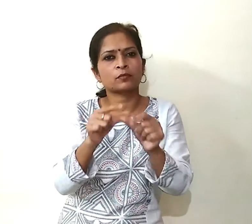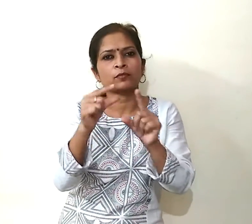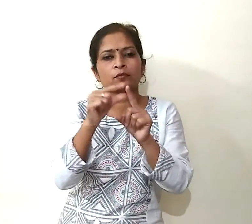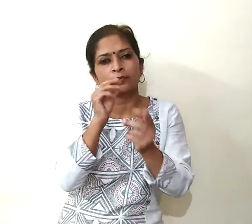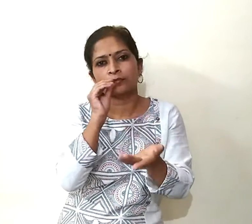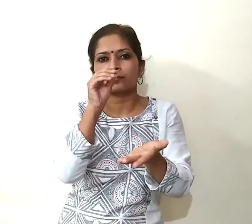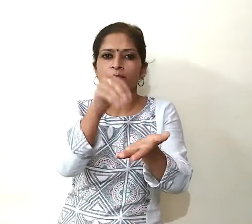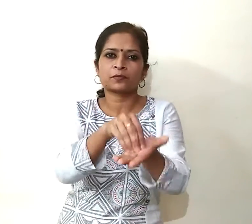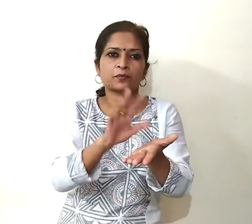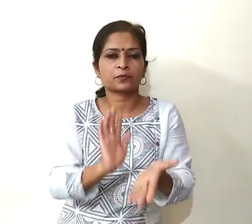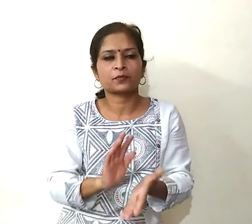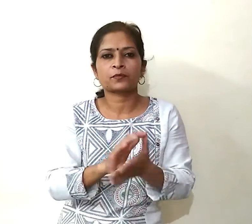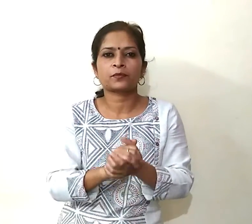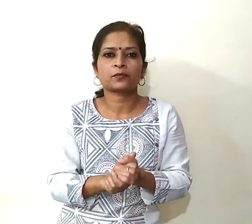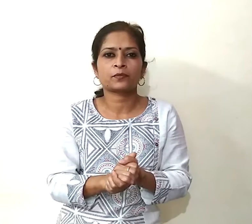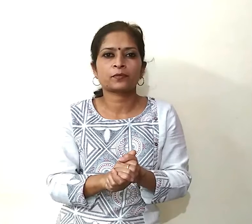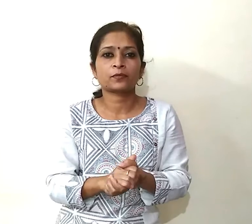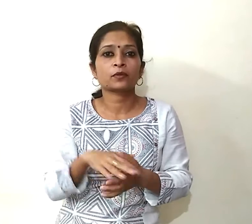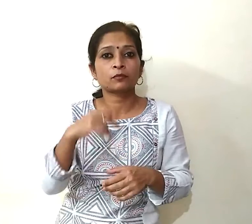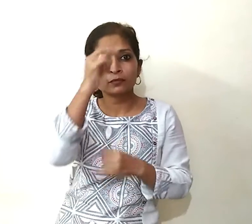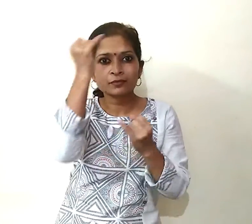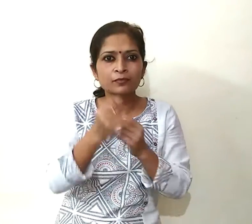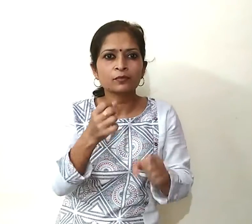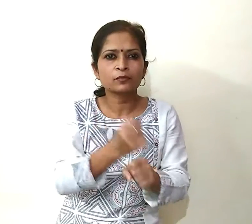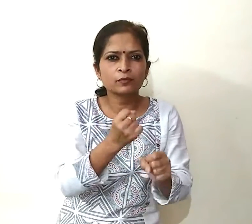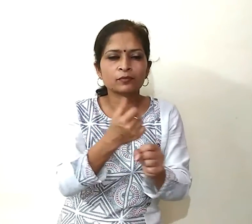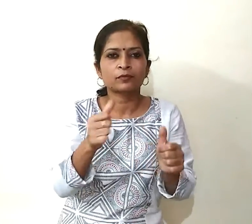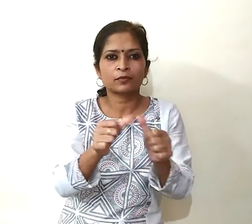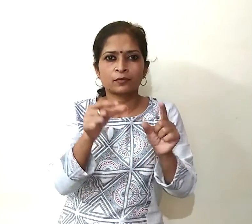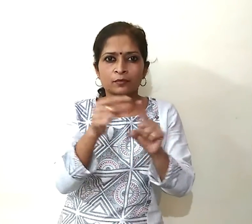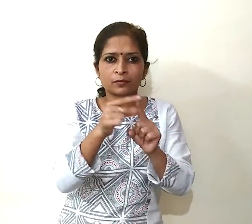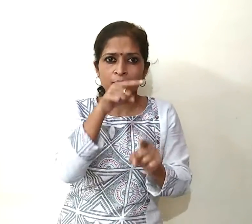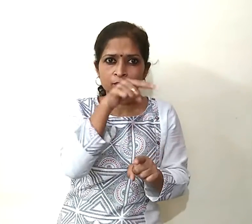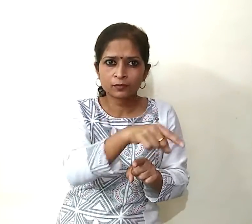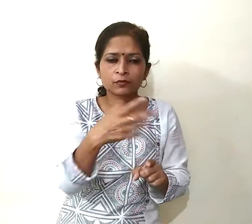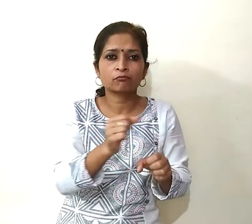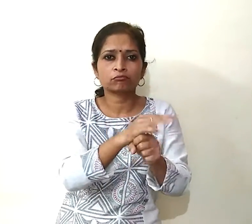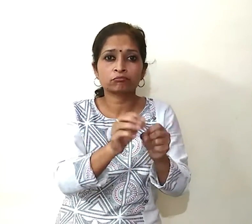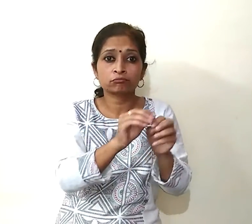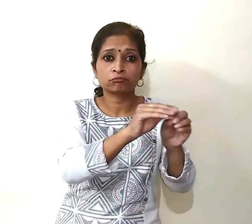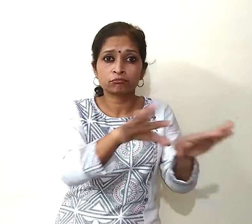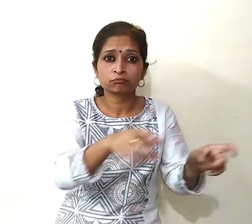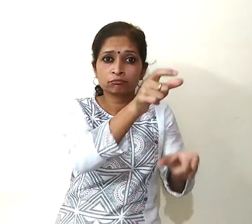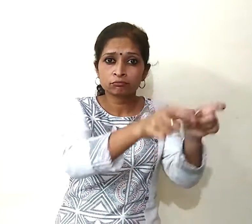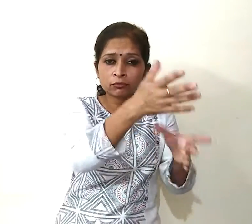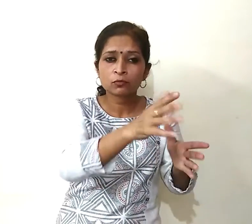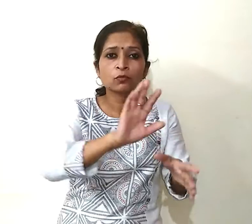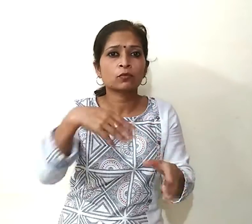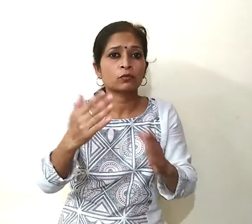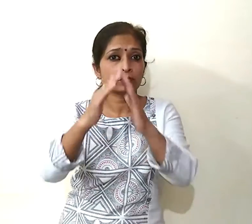में ये जानकारी भी दर्च कर सकते हैं भारत सरकार इस एप के जरिये कॉरोना संक्रमित लोगों और होम कॉरंटीन